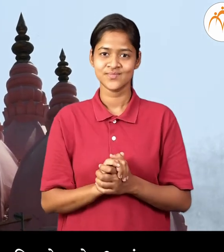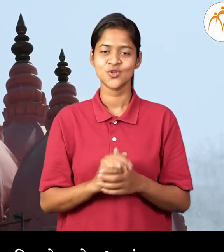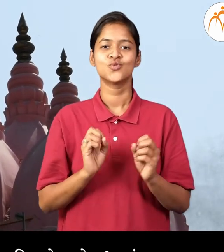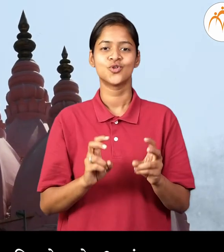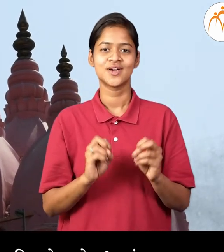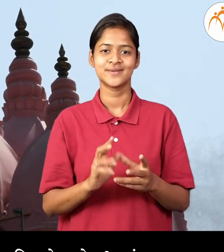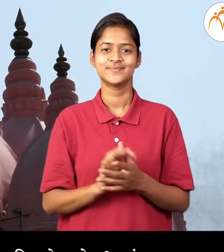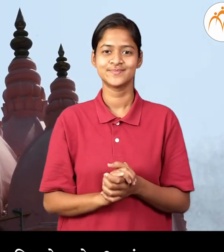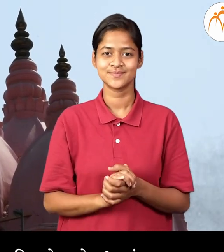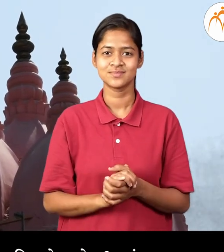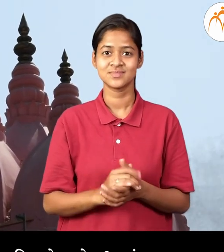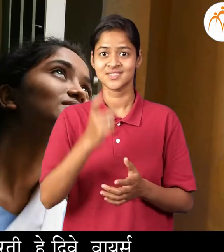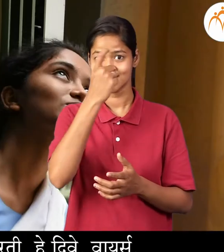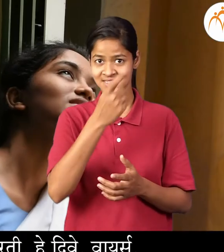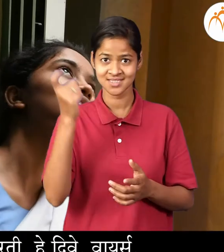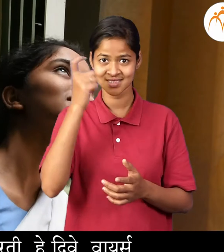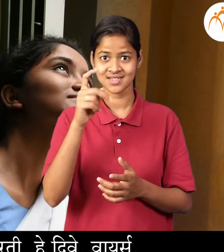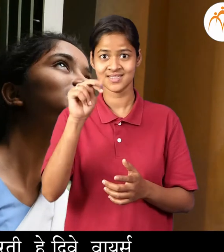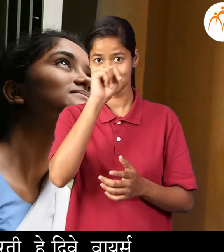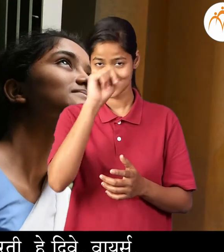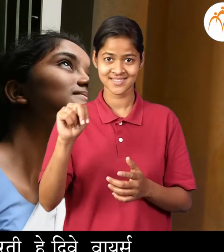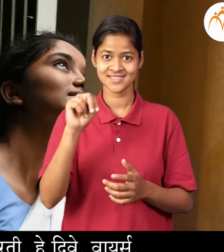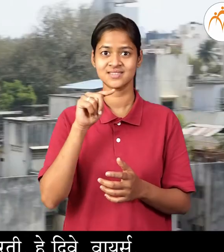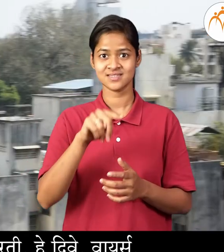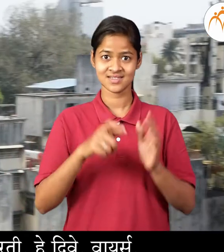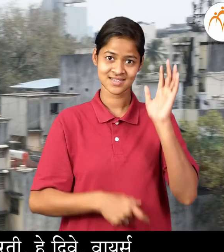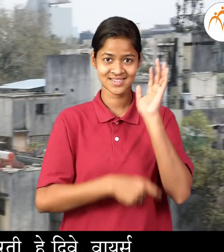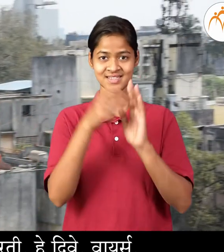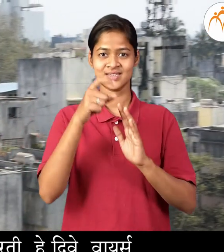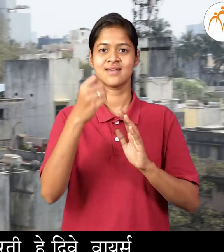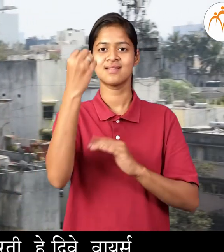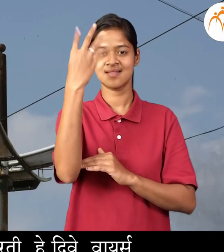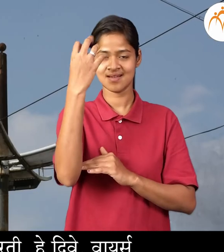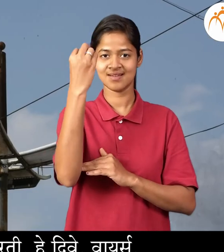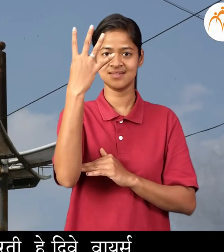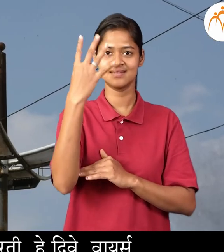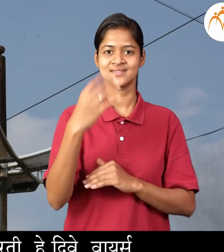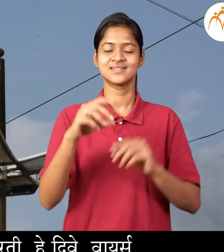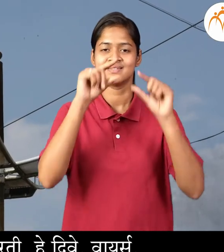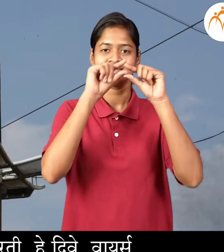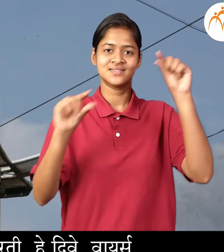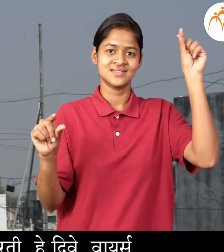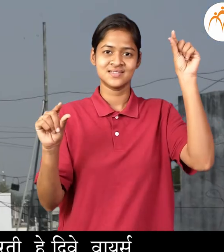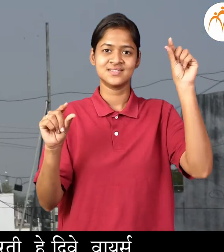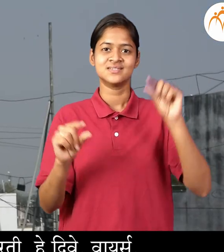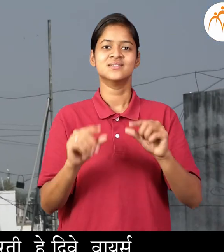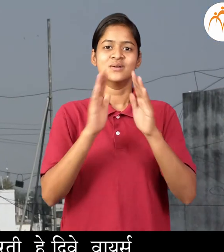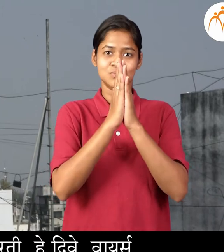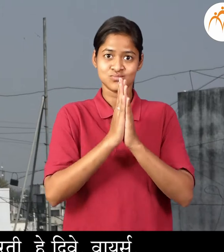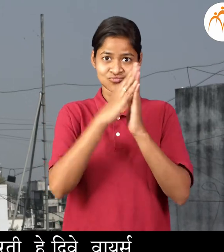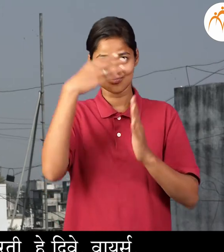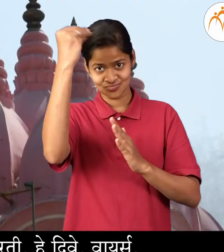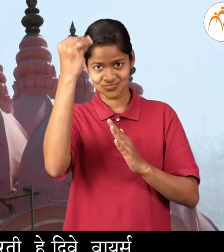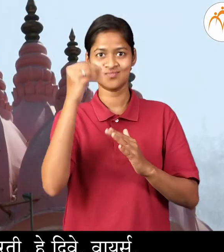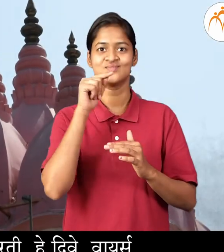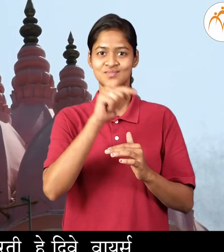बर, जौन, नेहा, या इमारती, हे दिवे, वायर्स,